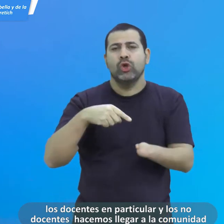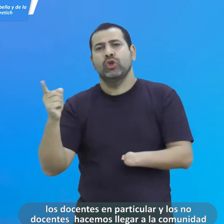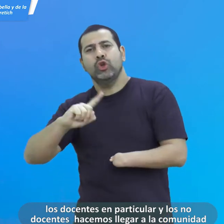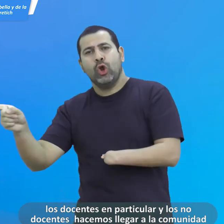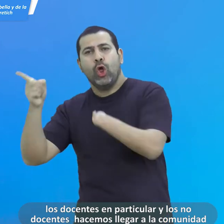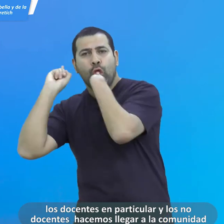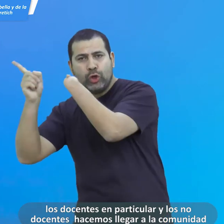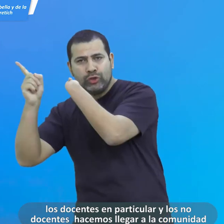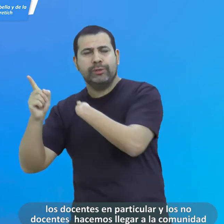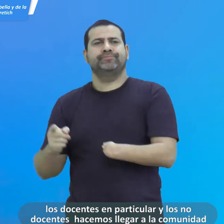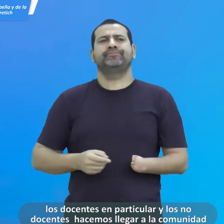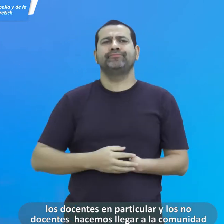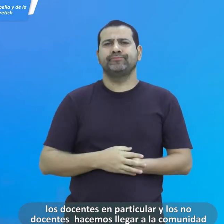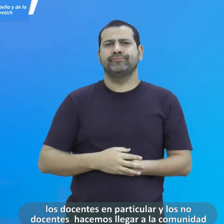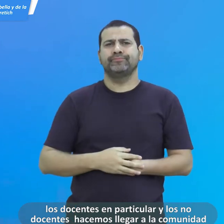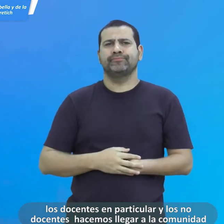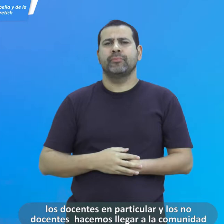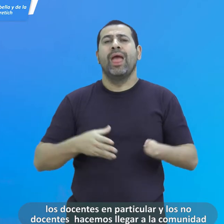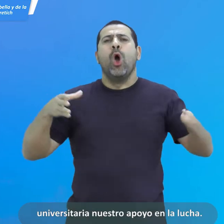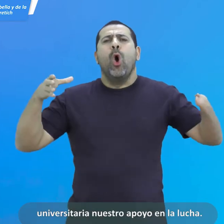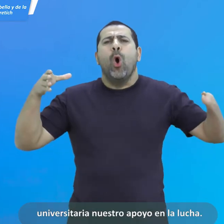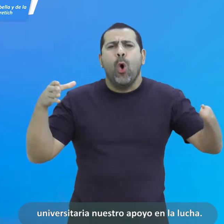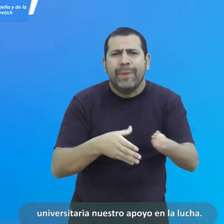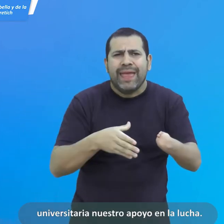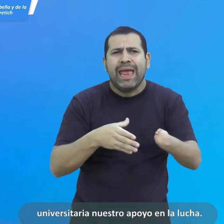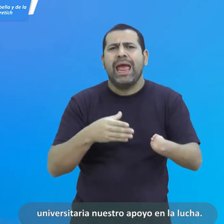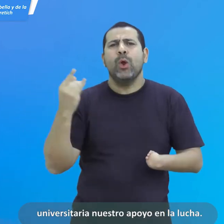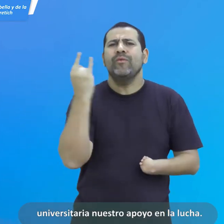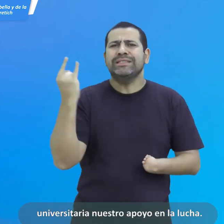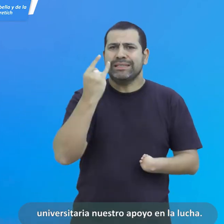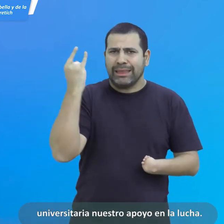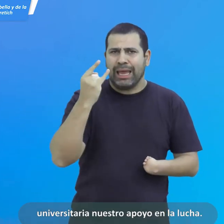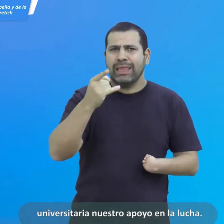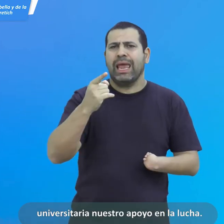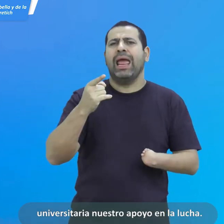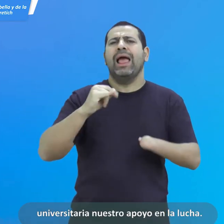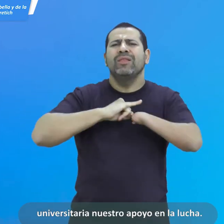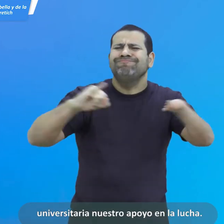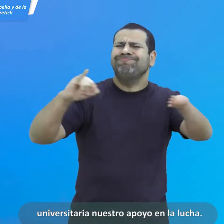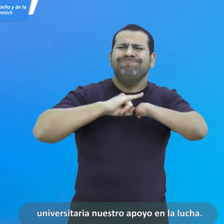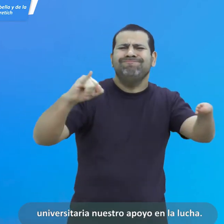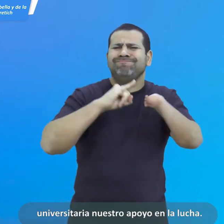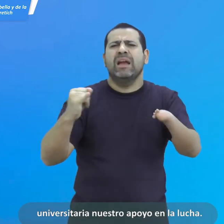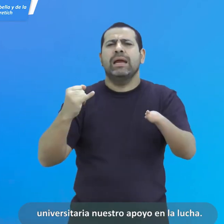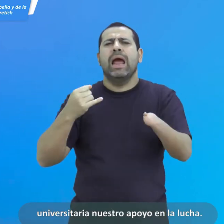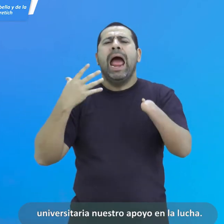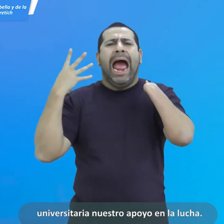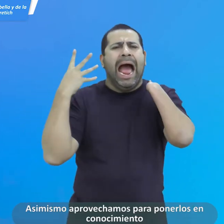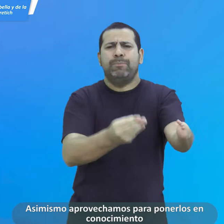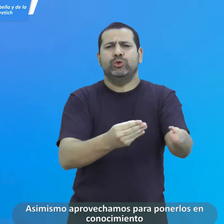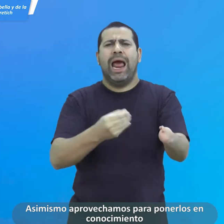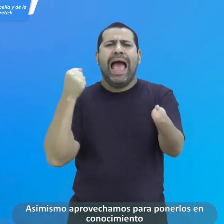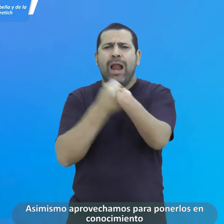y los no docentes, hacemos llegar a la comunidad universitaria nuestro apoyo en la